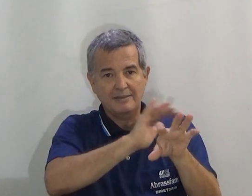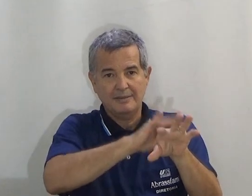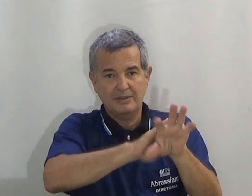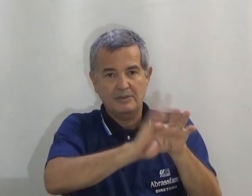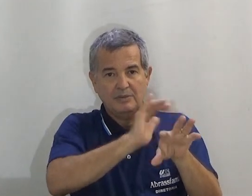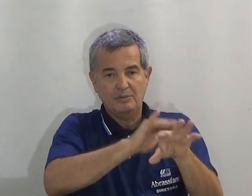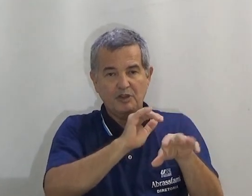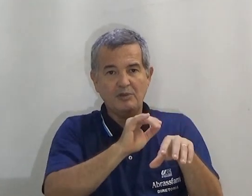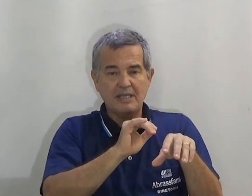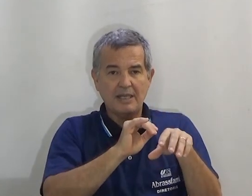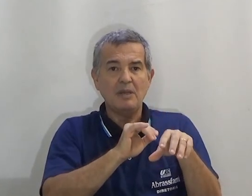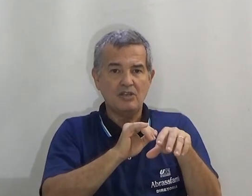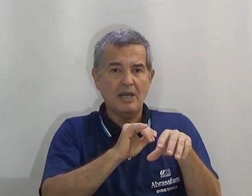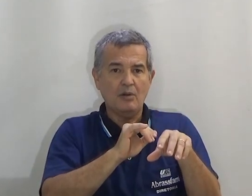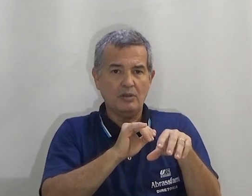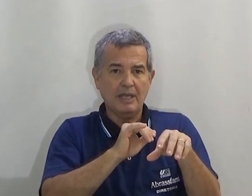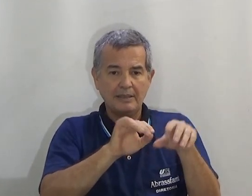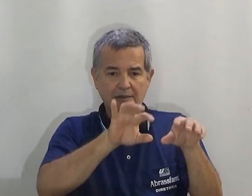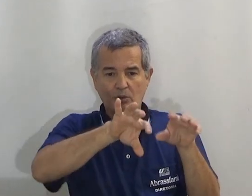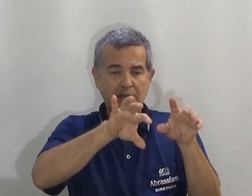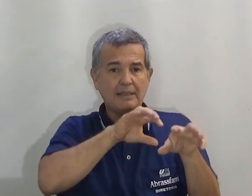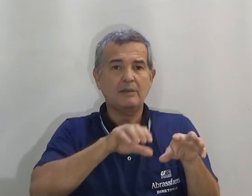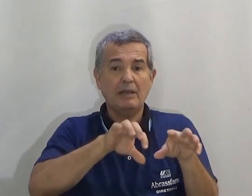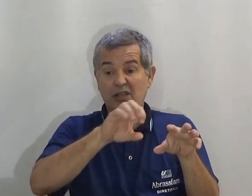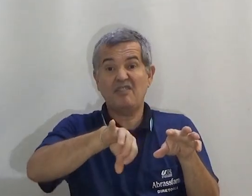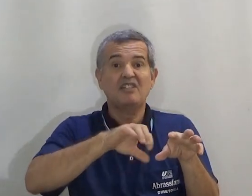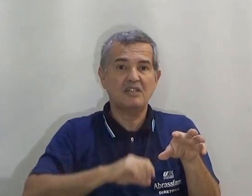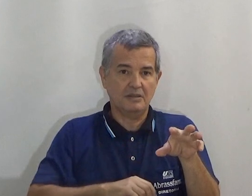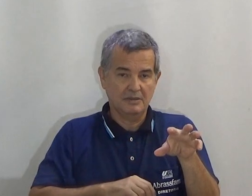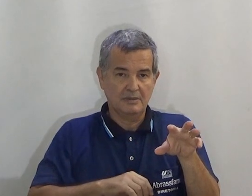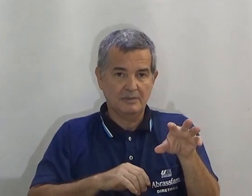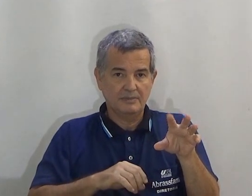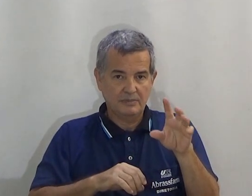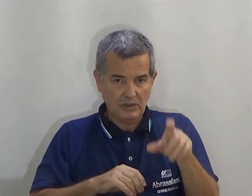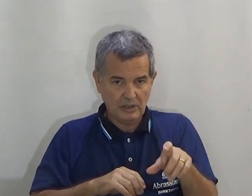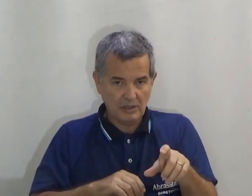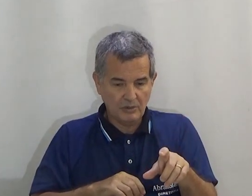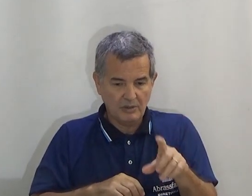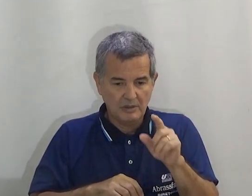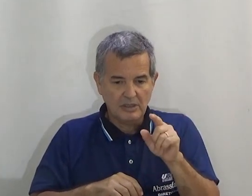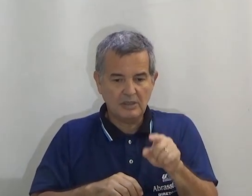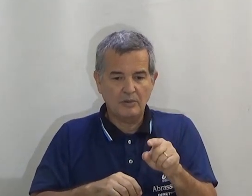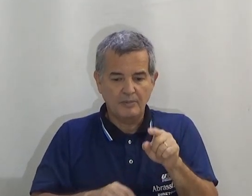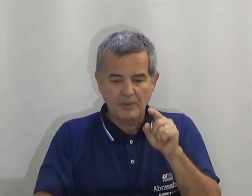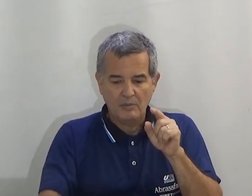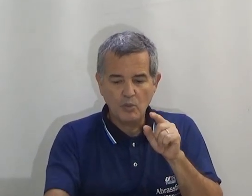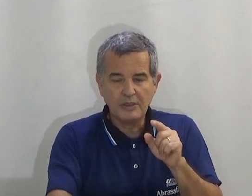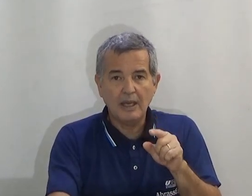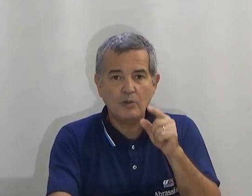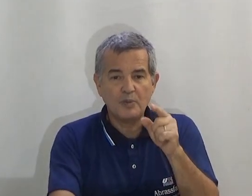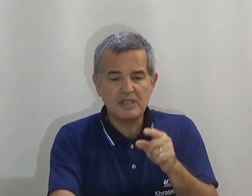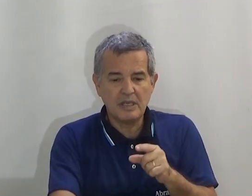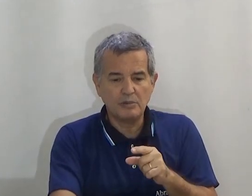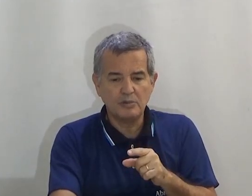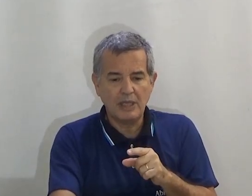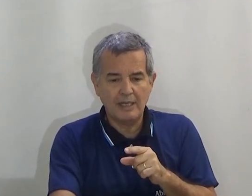está vendo exatamente a cortada. A cortada está invertida. Entendido? Então. Muda